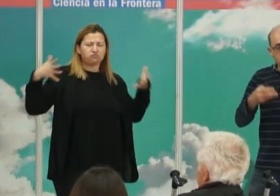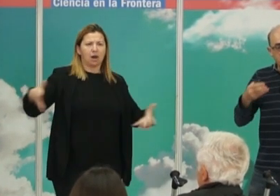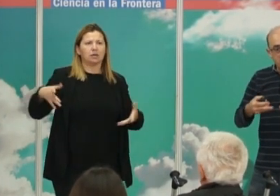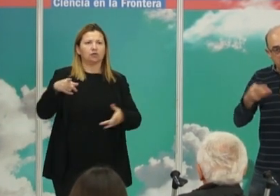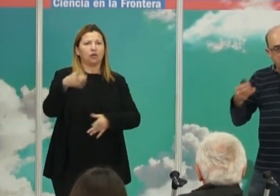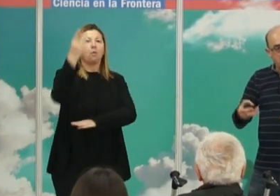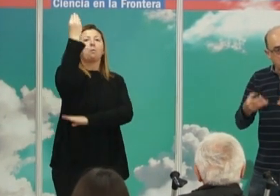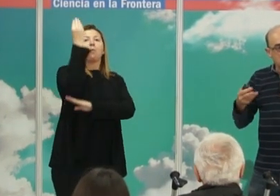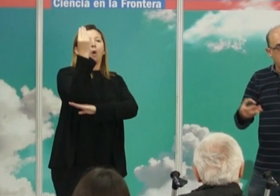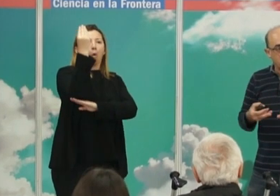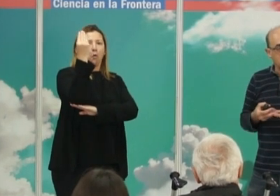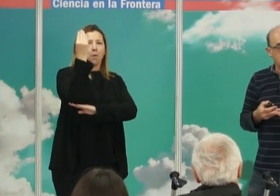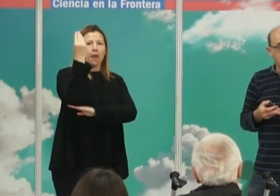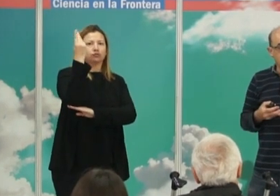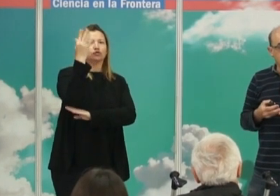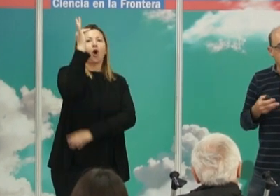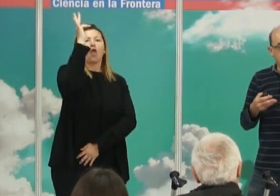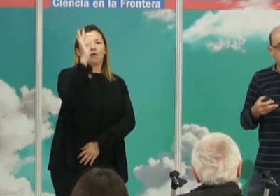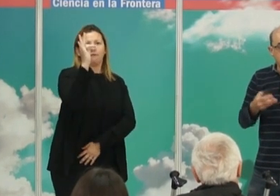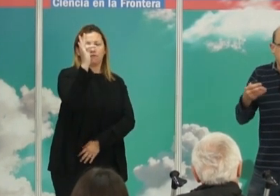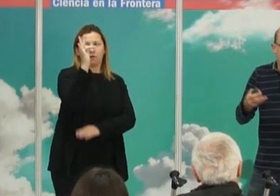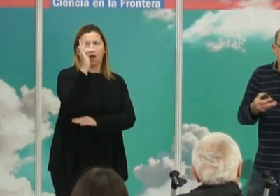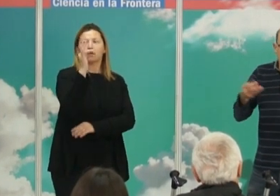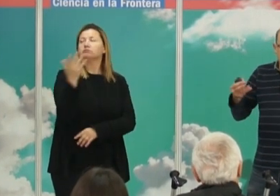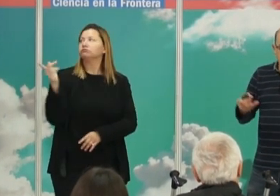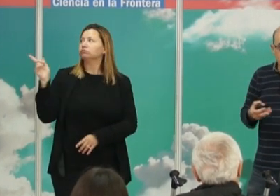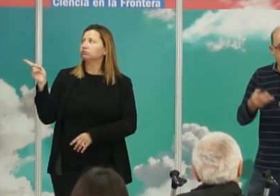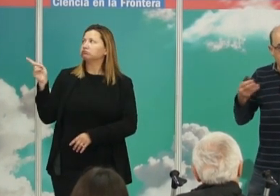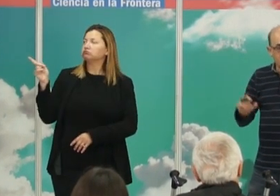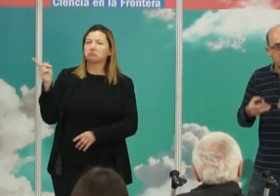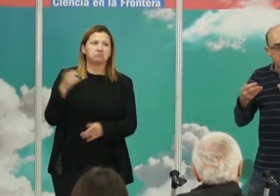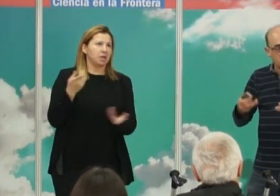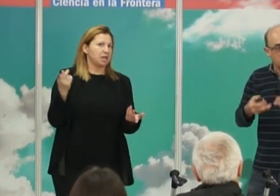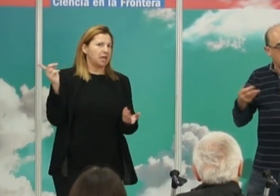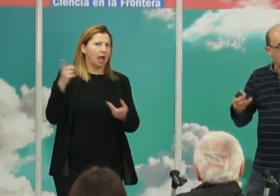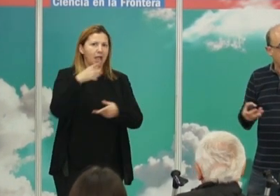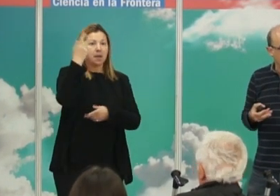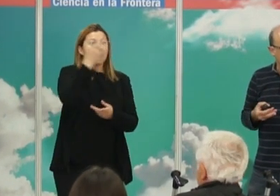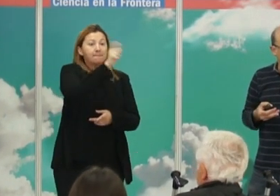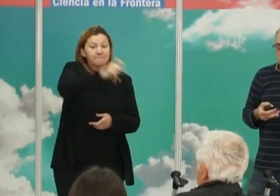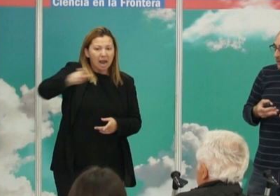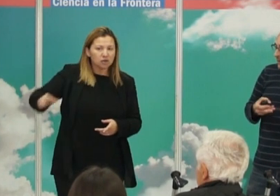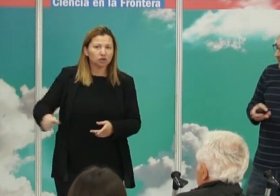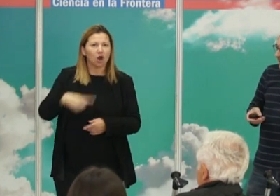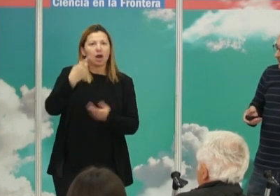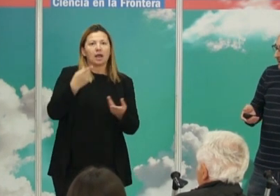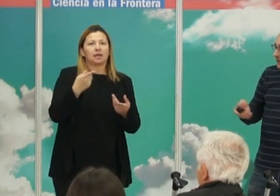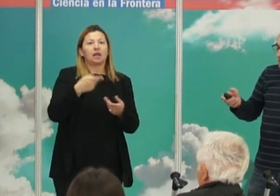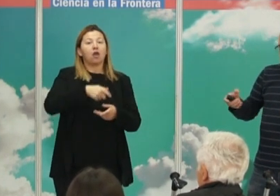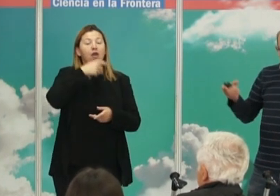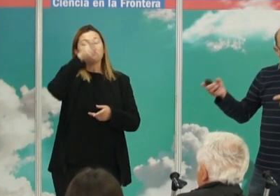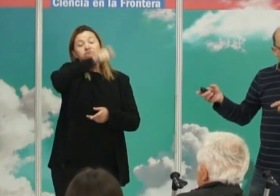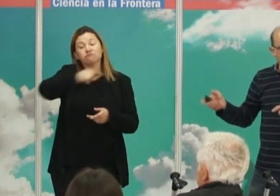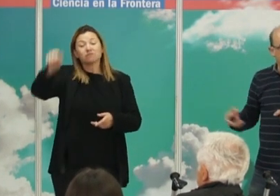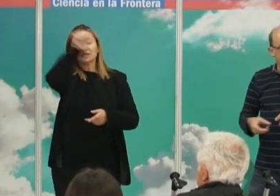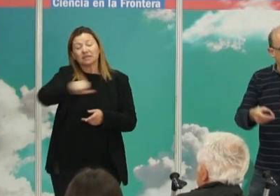monumento funerario que requirió el trabajo de, probablemente, decenas de personas durante semanas para realizarlo.